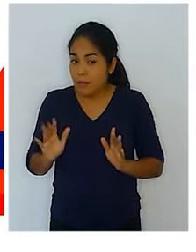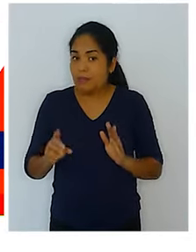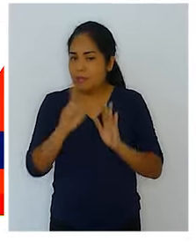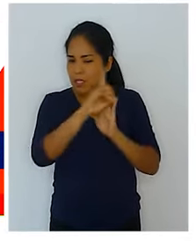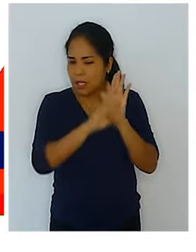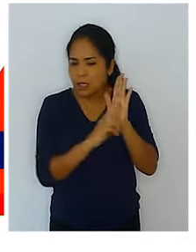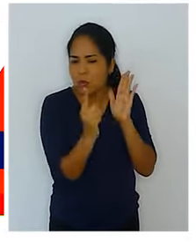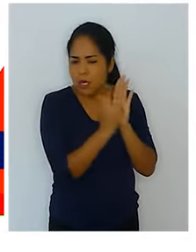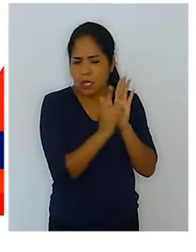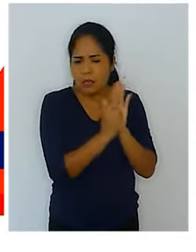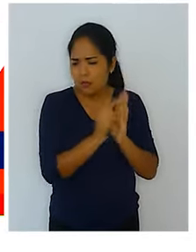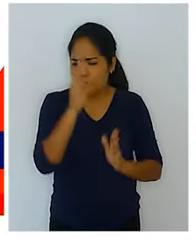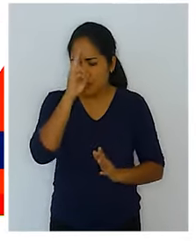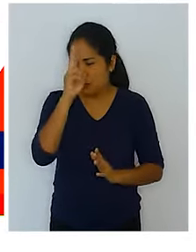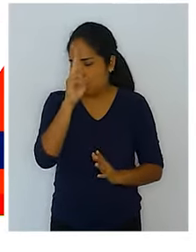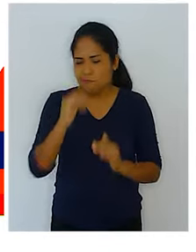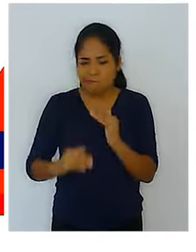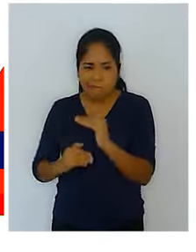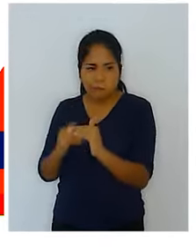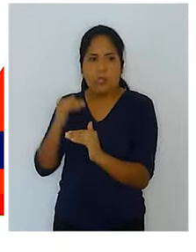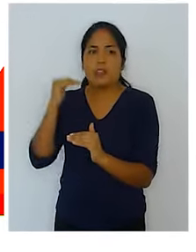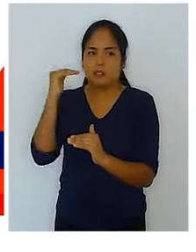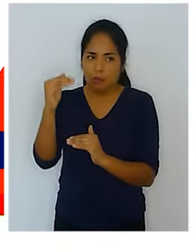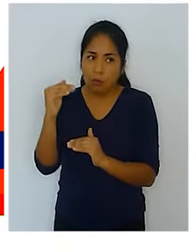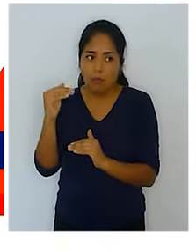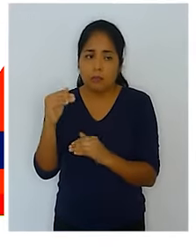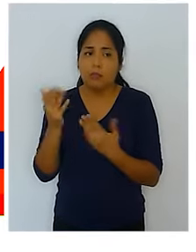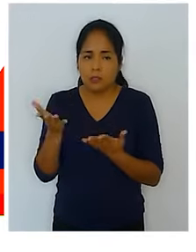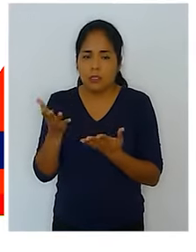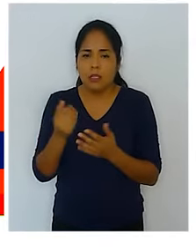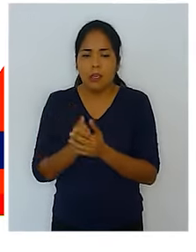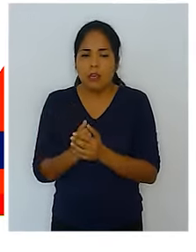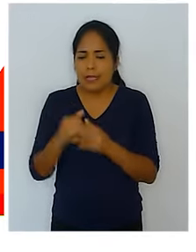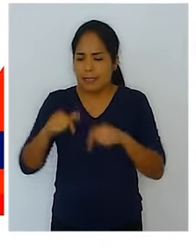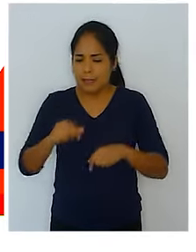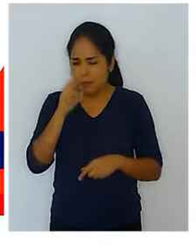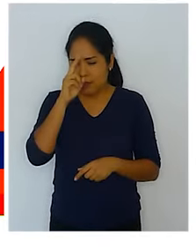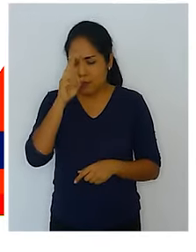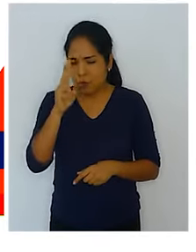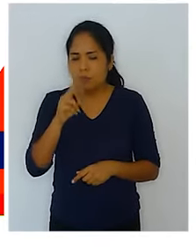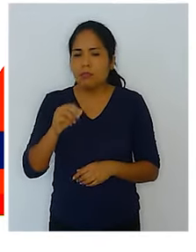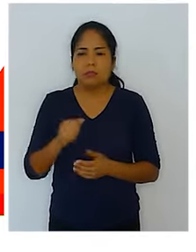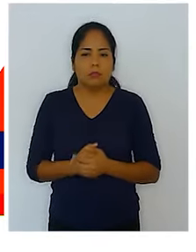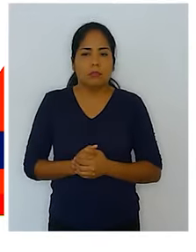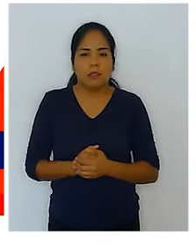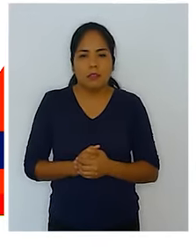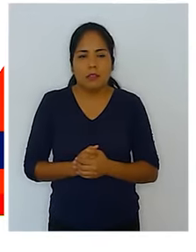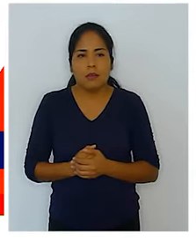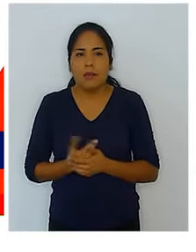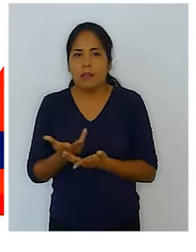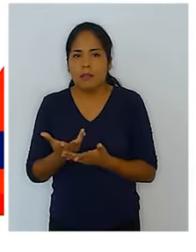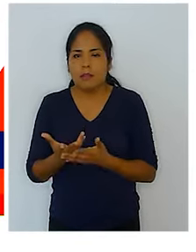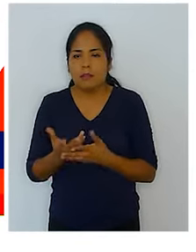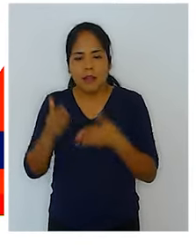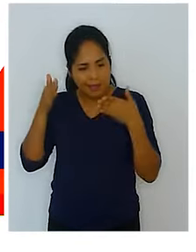legislativo, el Perú marca una clara posición que de ninguna manera se permitirá, en nuestro país, que se aplique ese